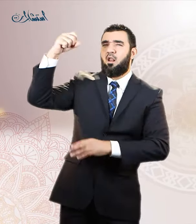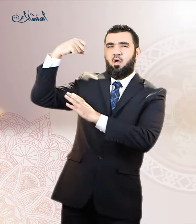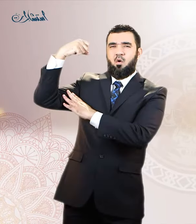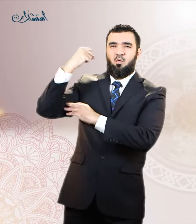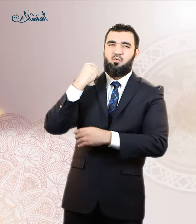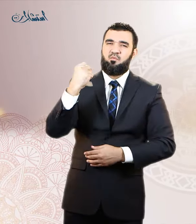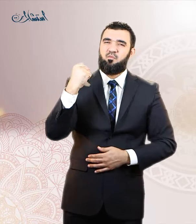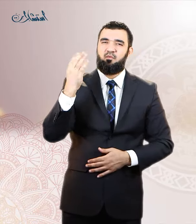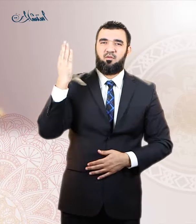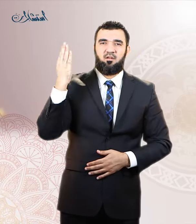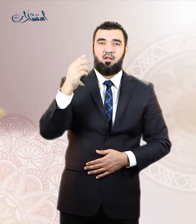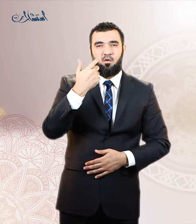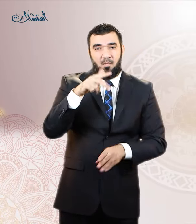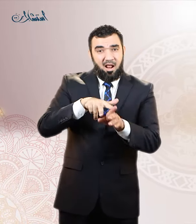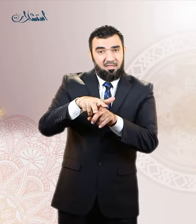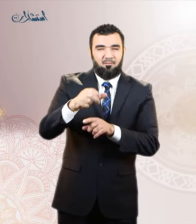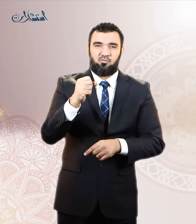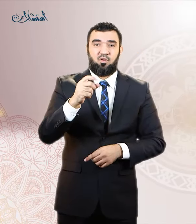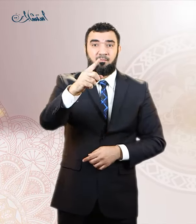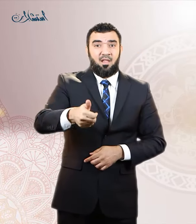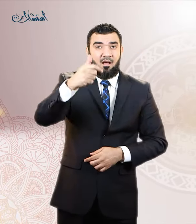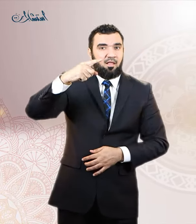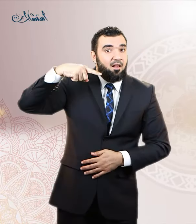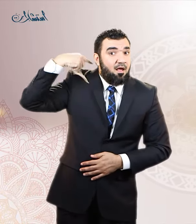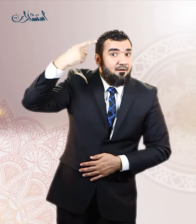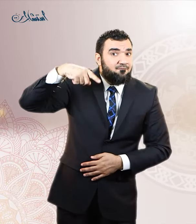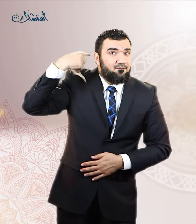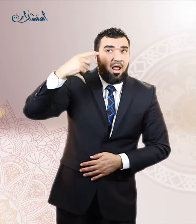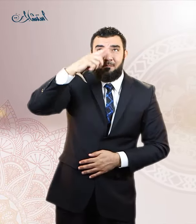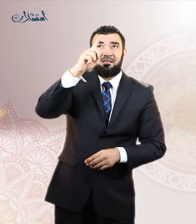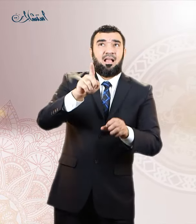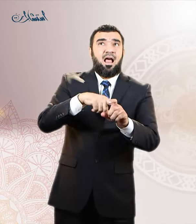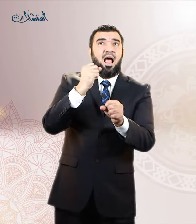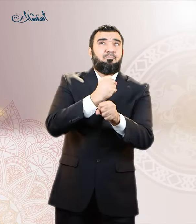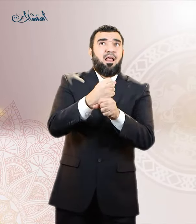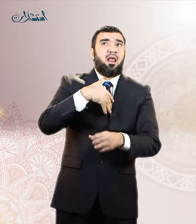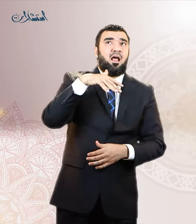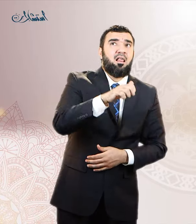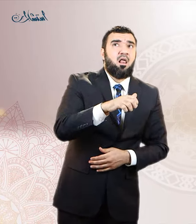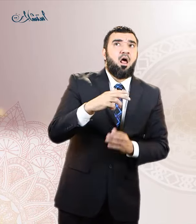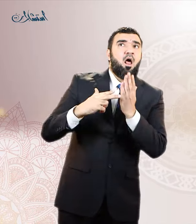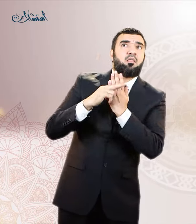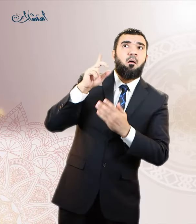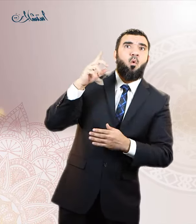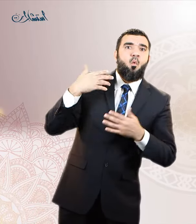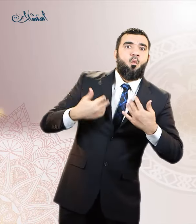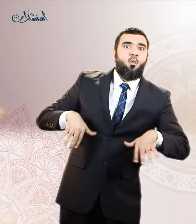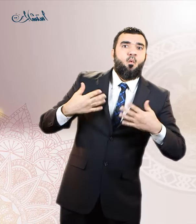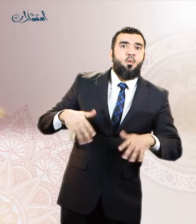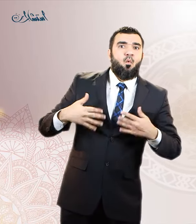تتفكر في المقابل بعاقبة هذه الذنوب وما اعده الله تعالى من شديد